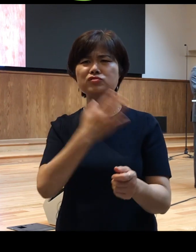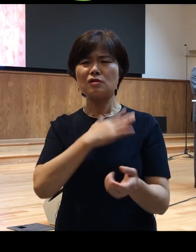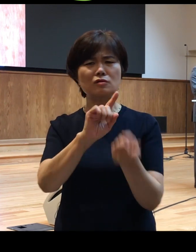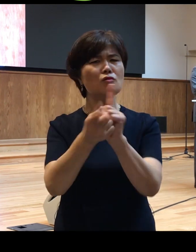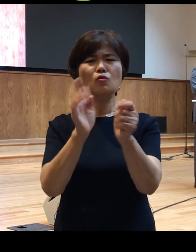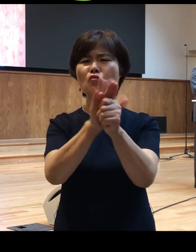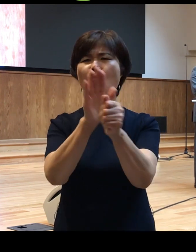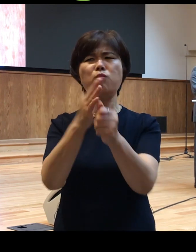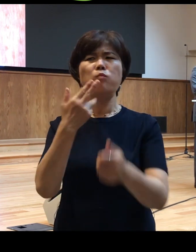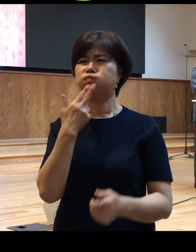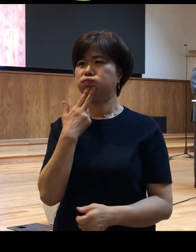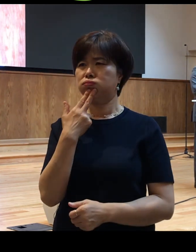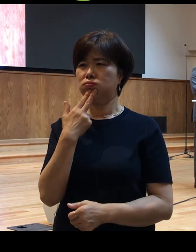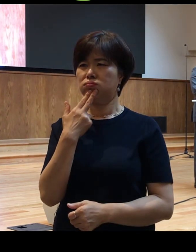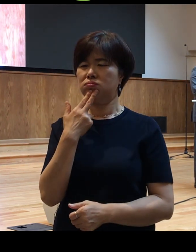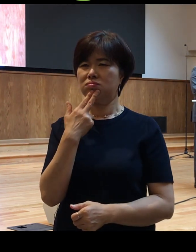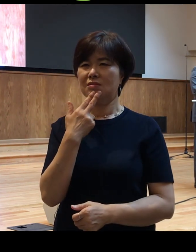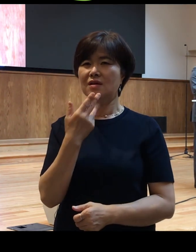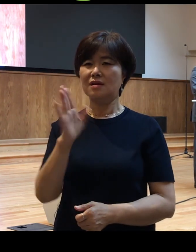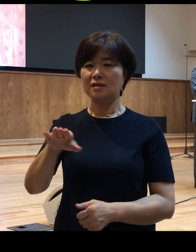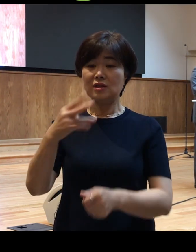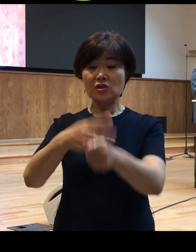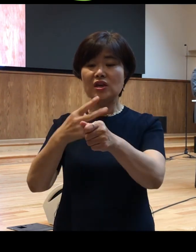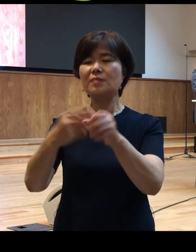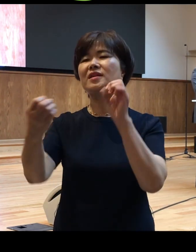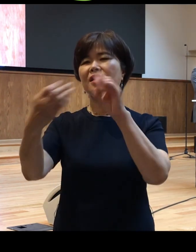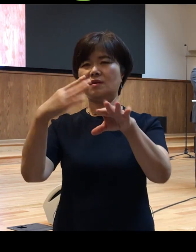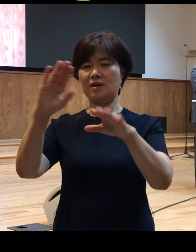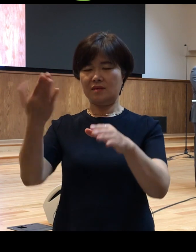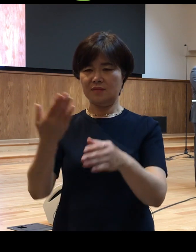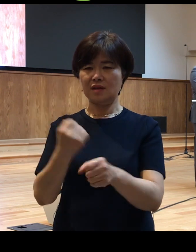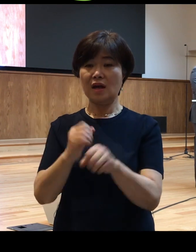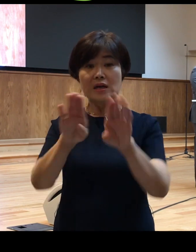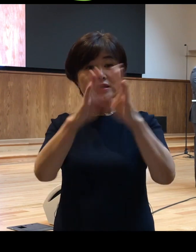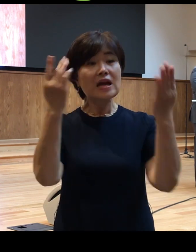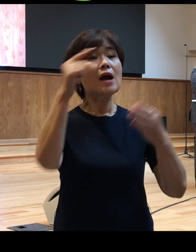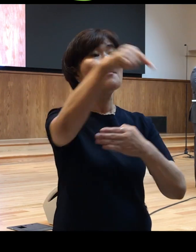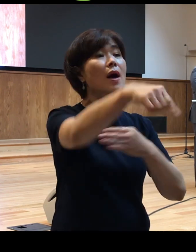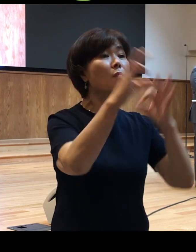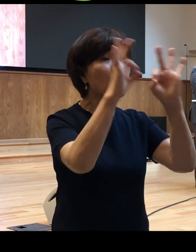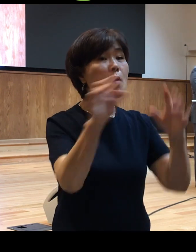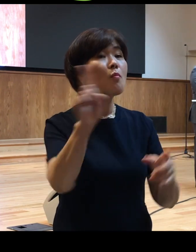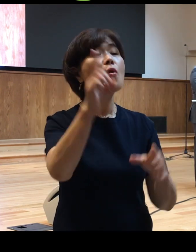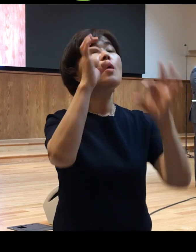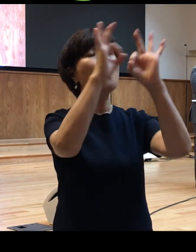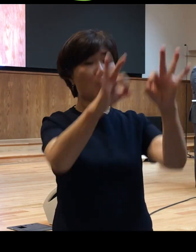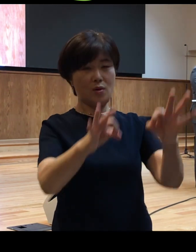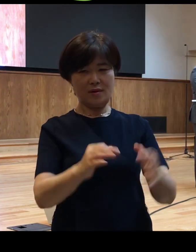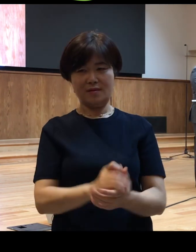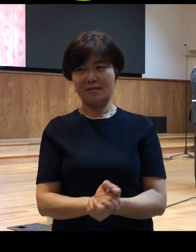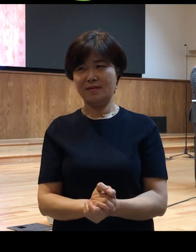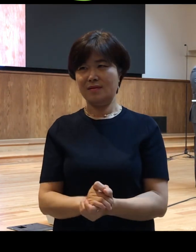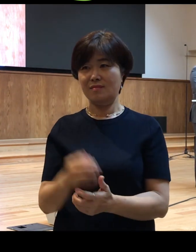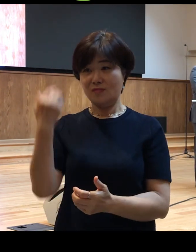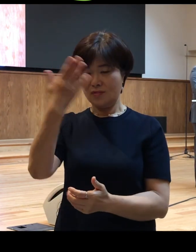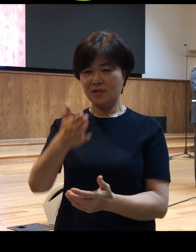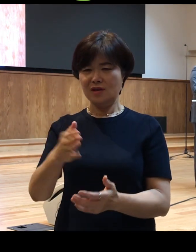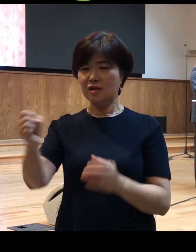그럼 그랬더니 라비가 이 청년에게 창밖을 내다보게 무엇이 보이나 그럼 이 청년이 대답합니다 내